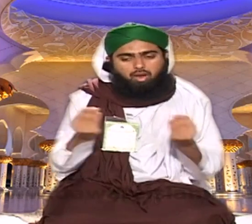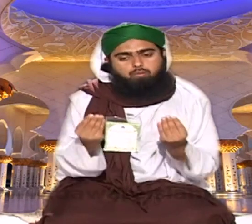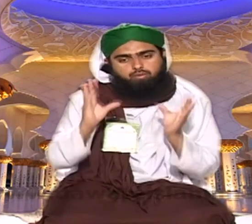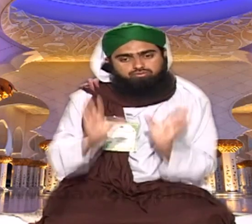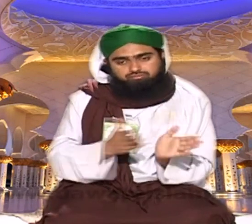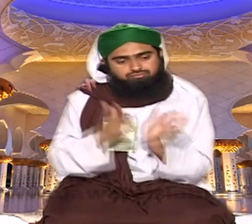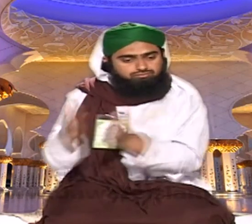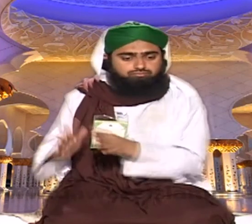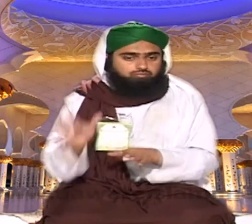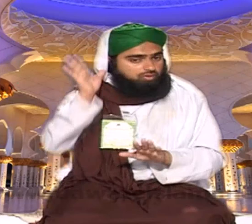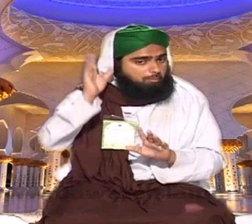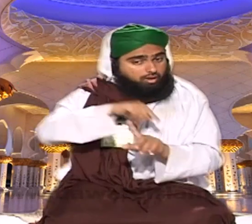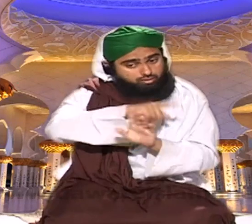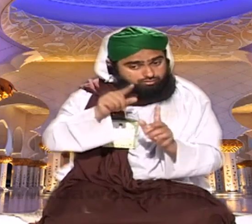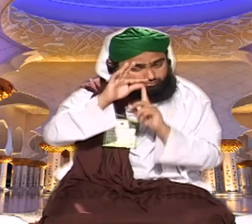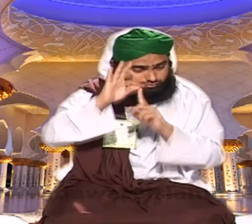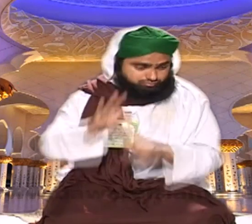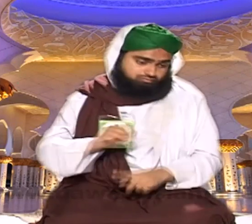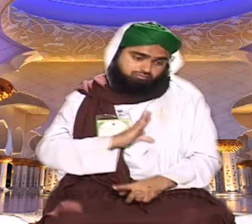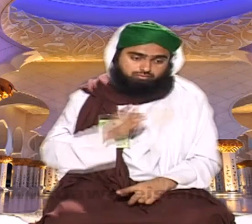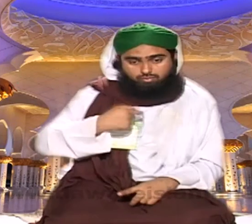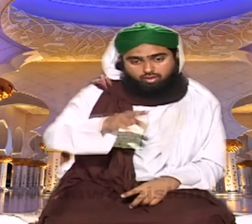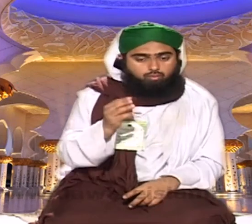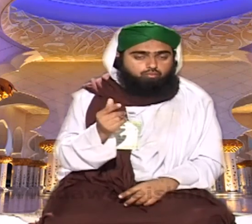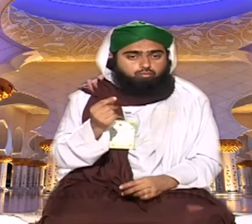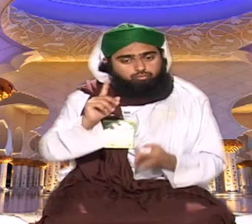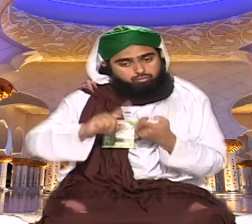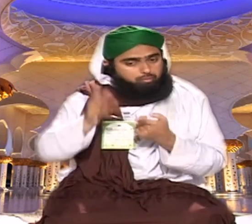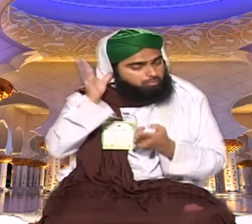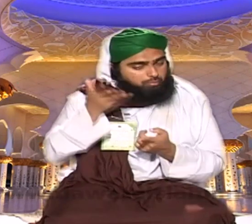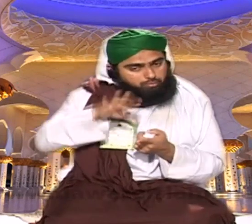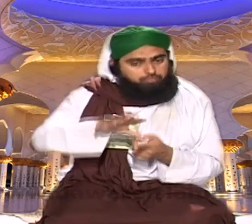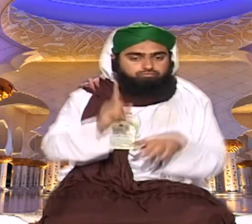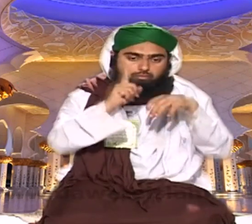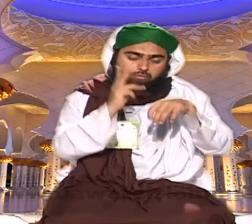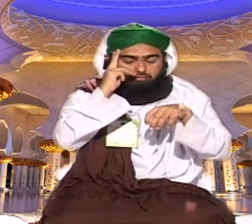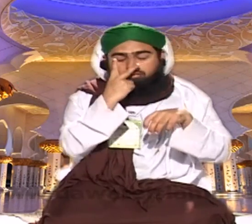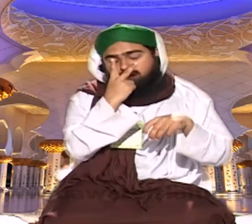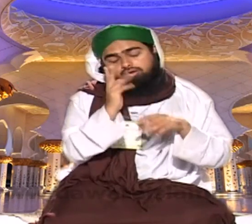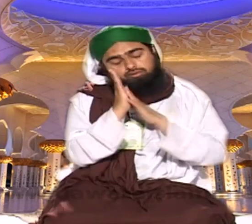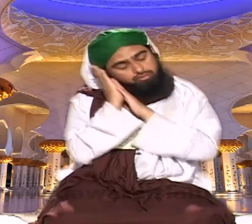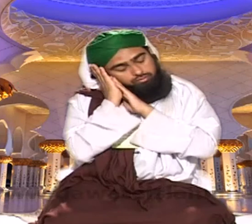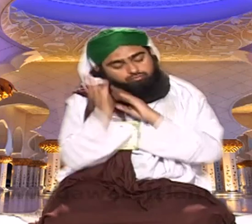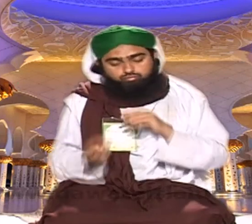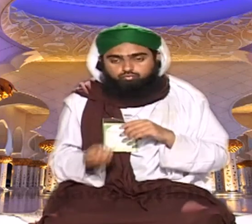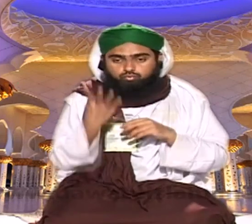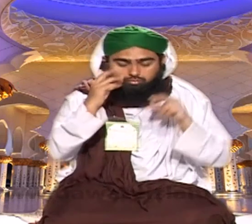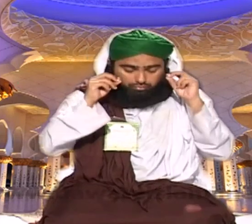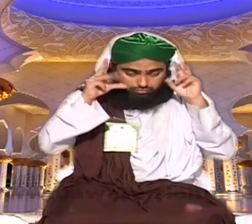میں کھو جاؤ اور پھر مسجد میں آؤ صبح اٹھتی اس کے باوجود آنکھ نہیں کھلتی اس کے باوجود آنکھ نہیں